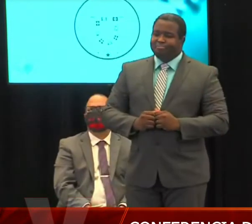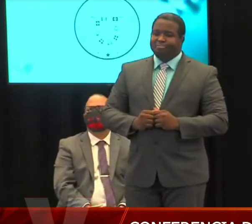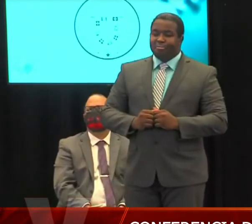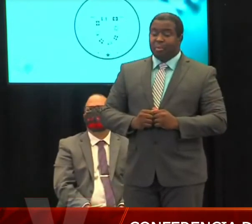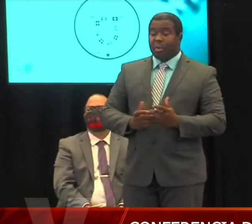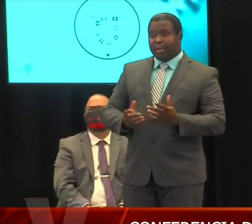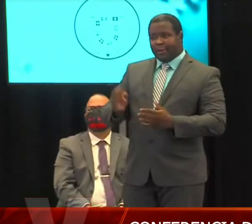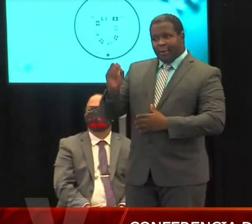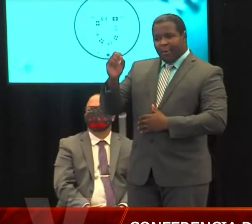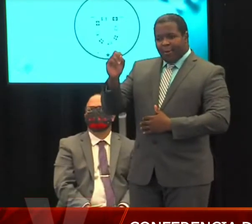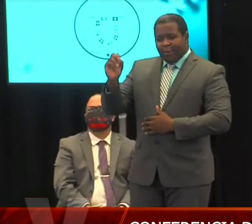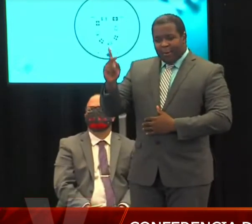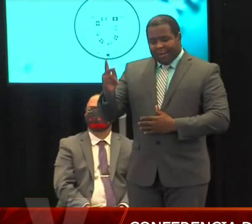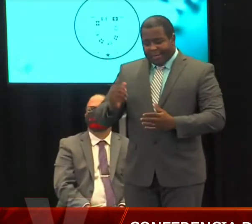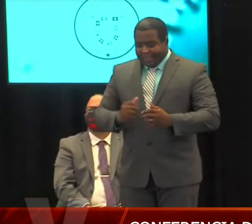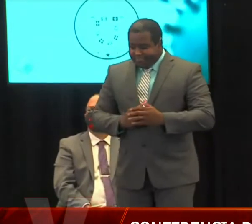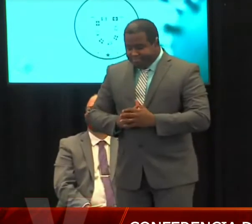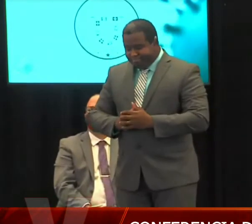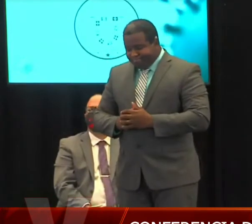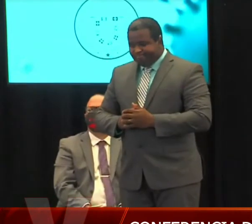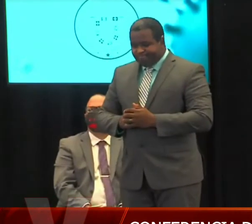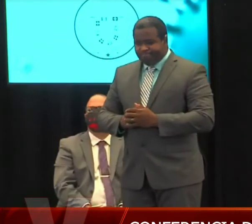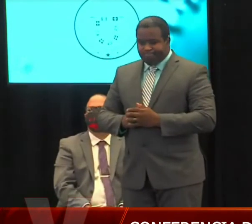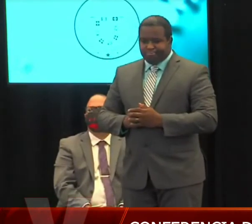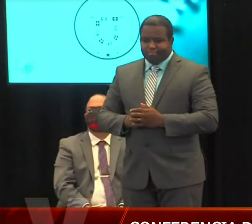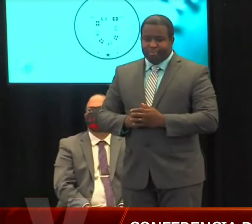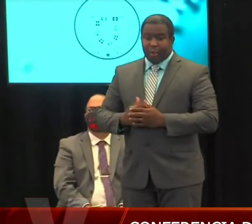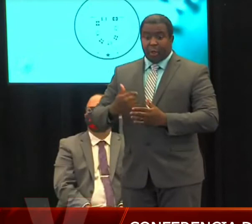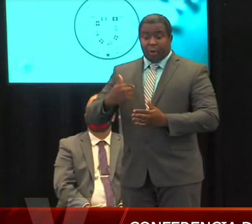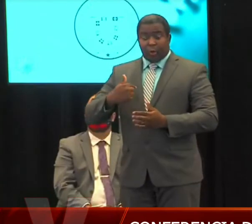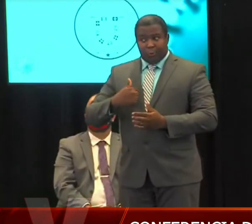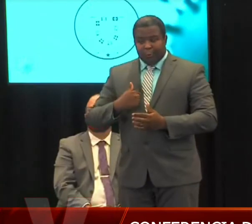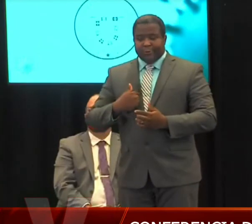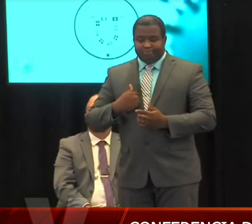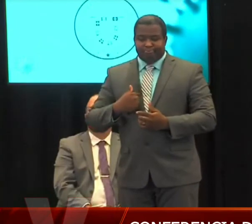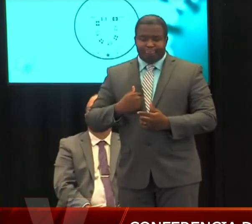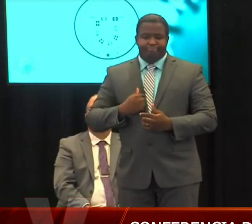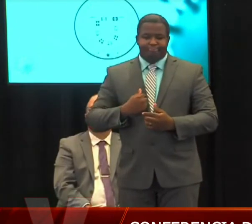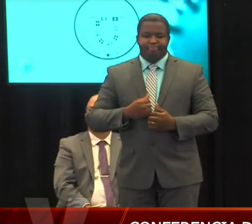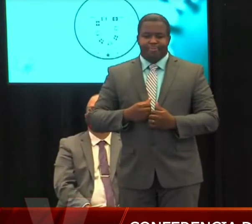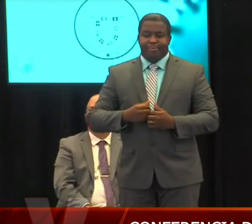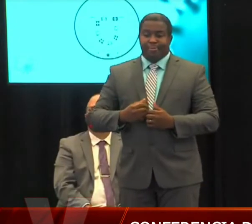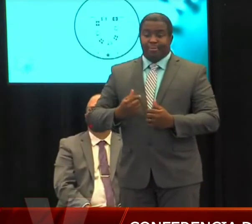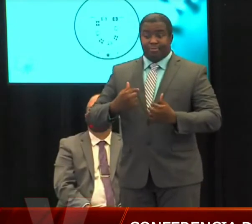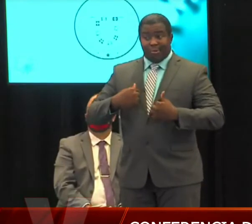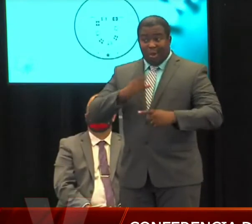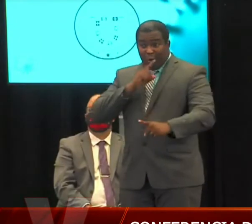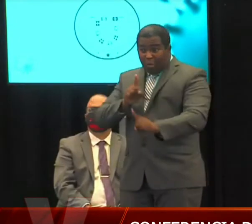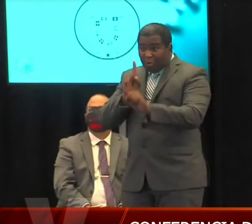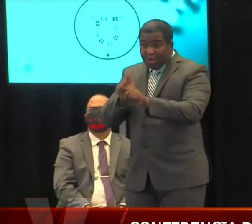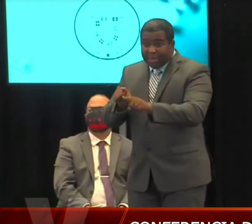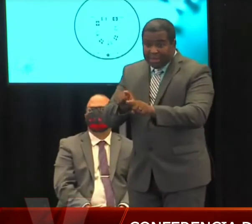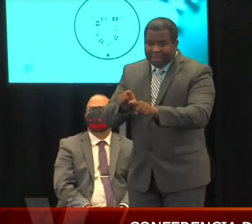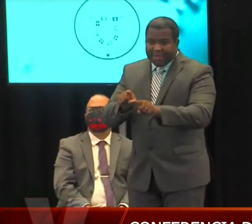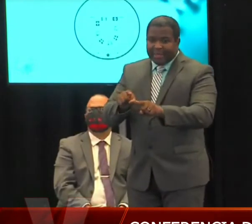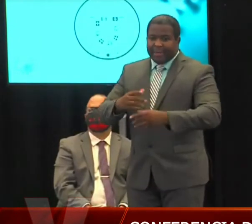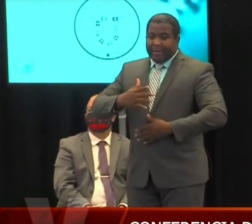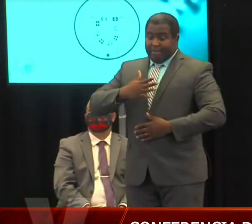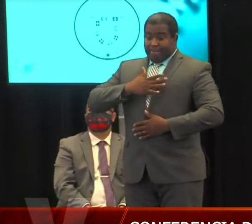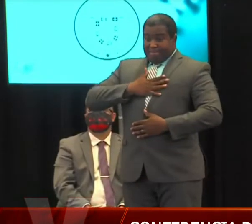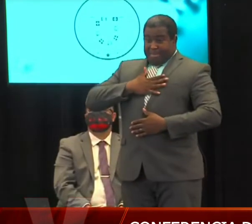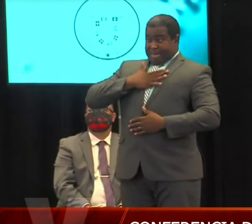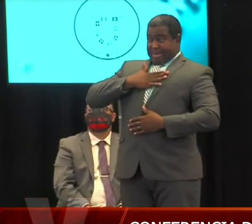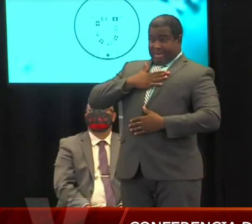yo puedo responder, ¿verdad?, mientras yo estuve en campaña, ¿verdad?, aquí todas las